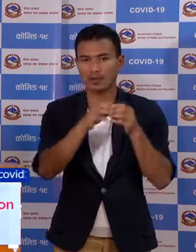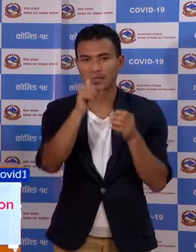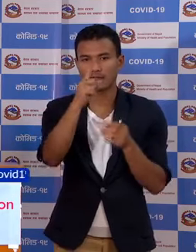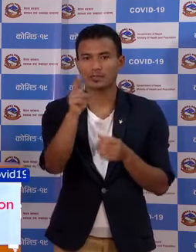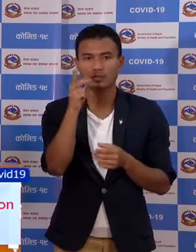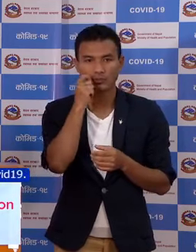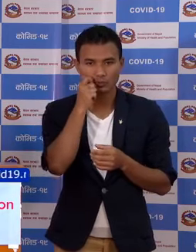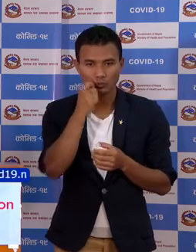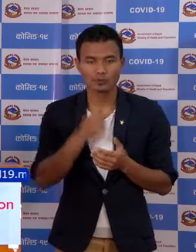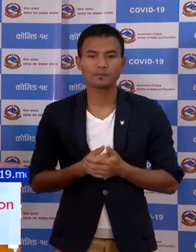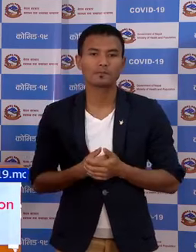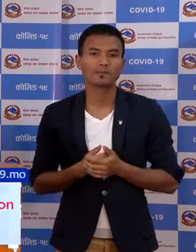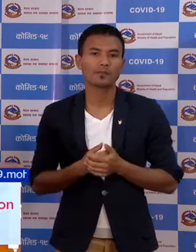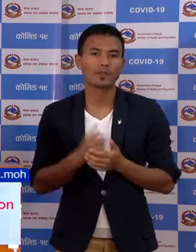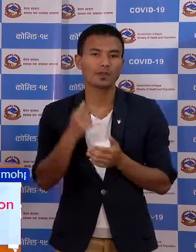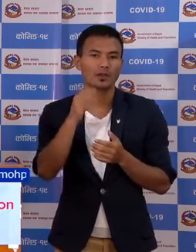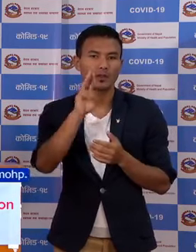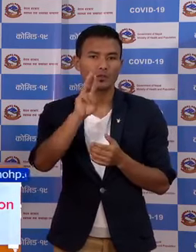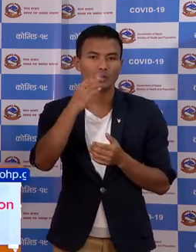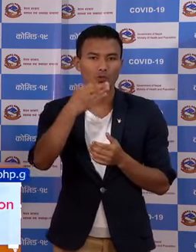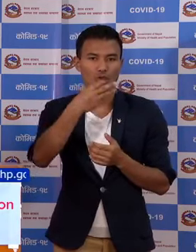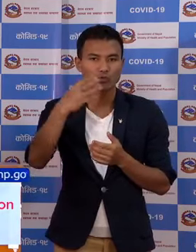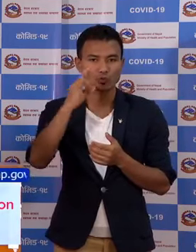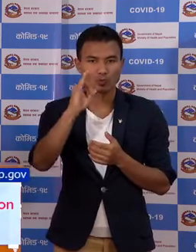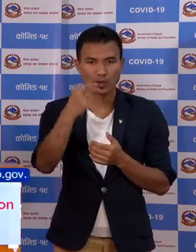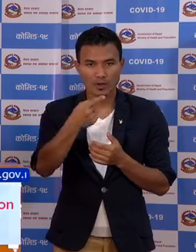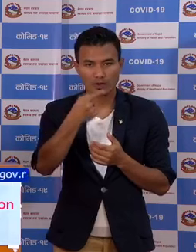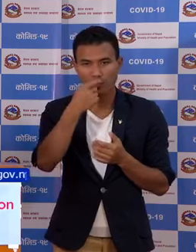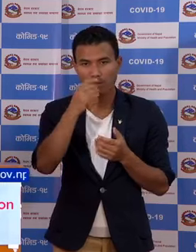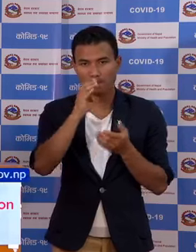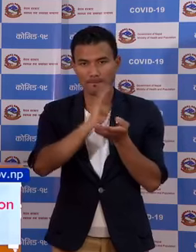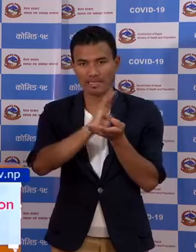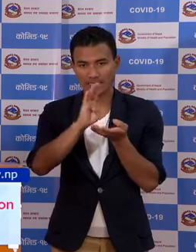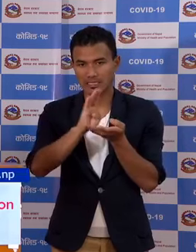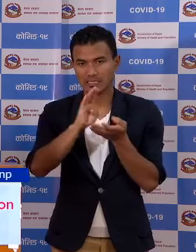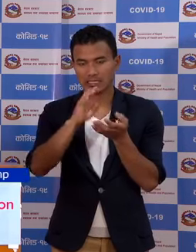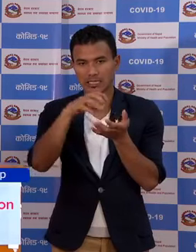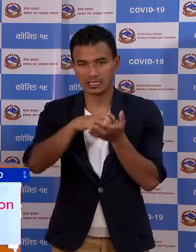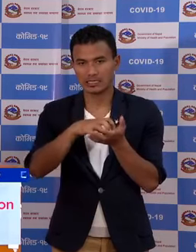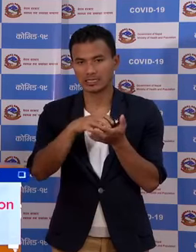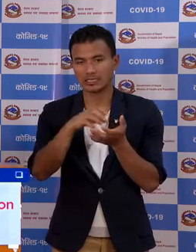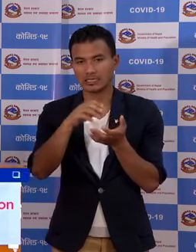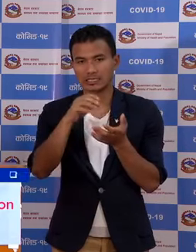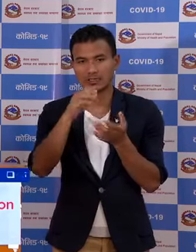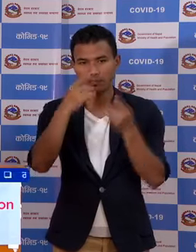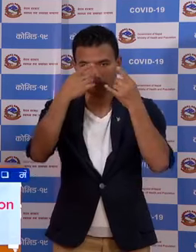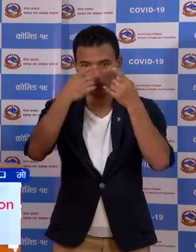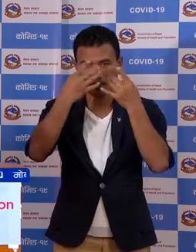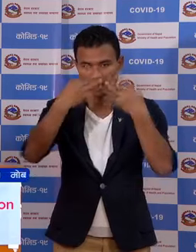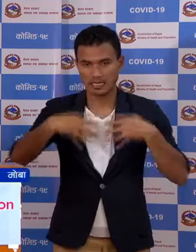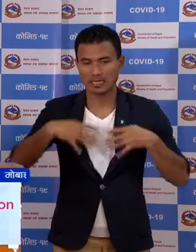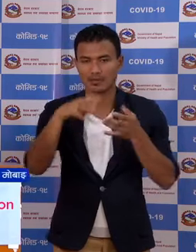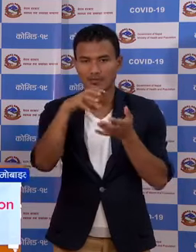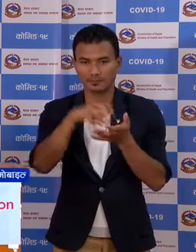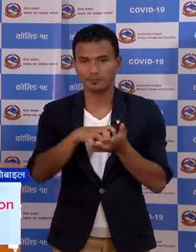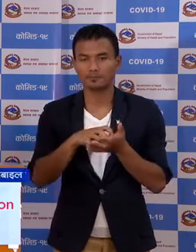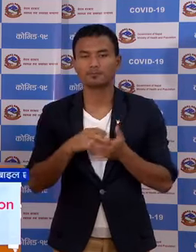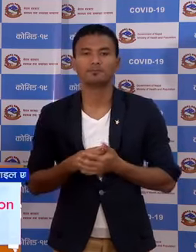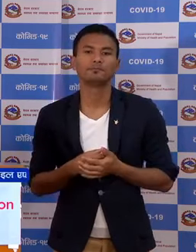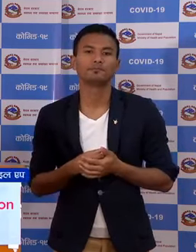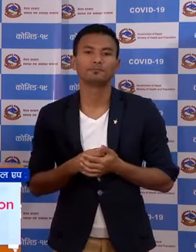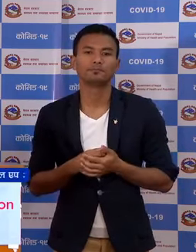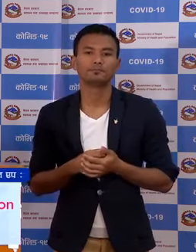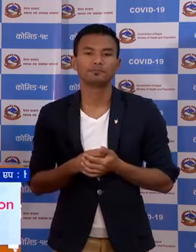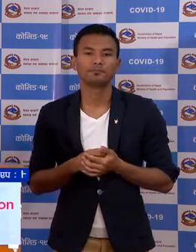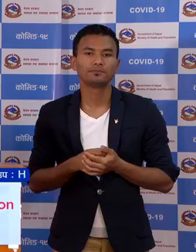मदुवन ठाकुरवाबा बासकारी बर्दिया को